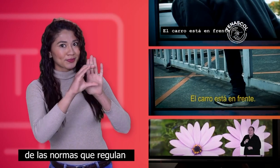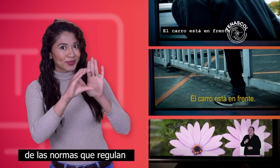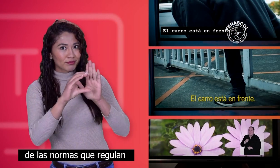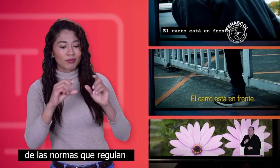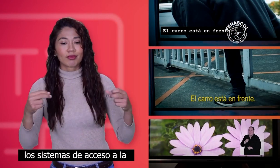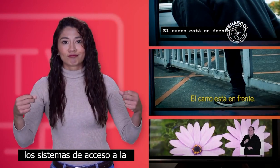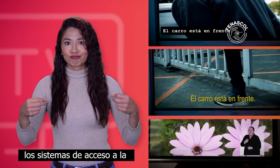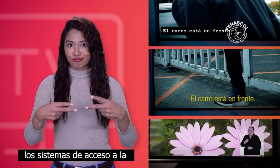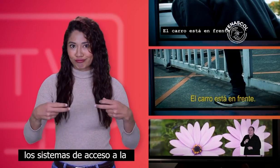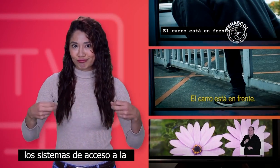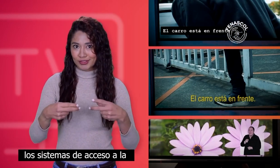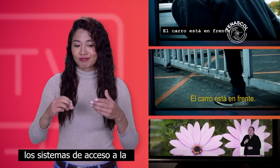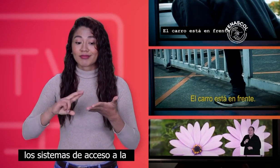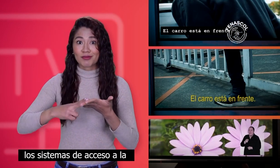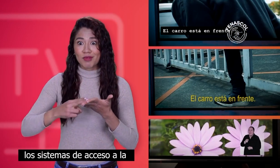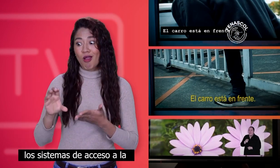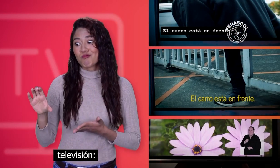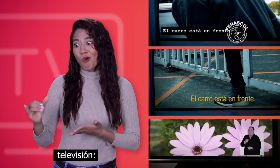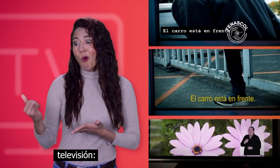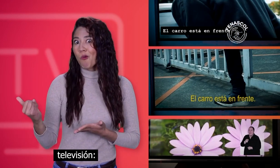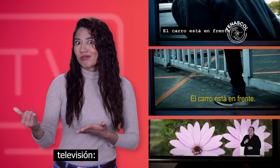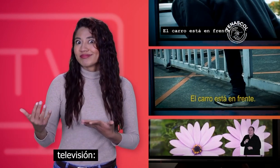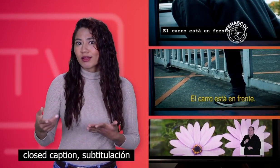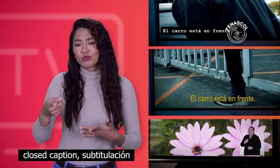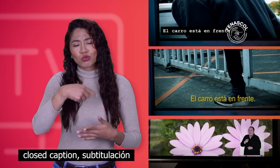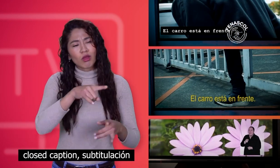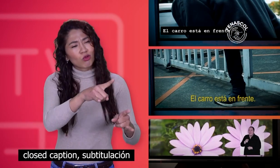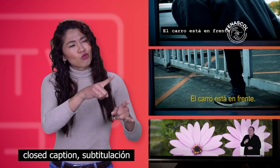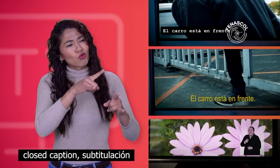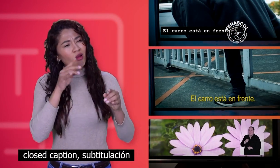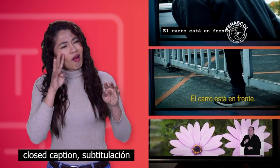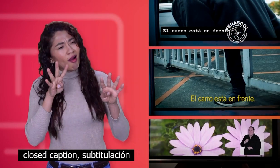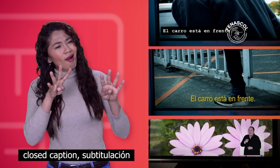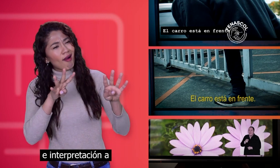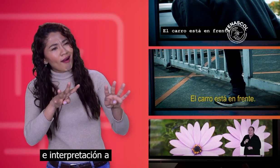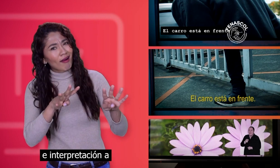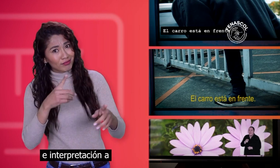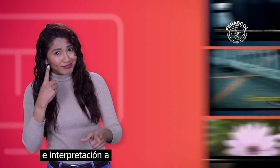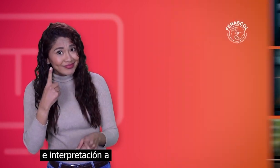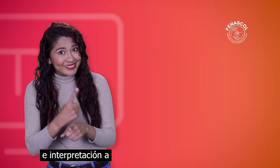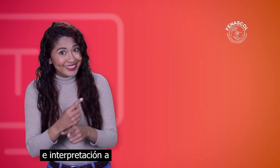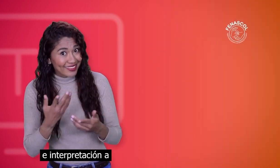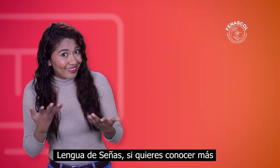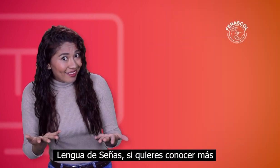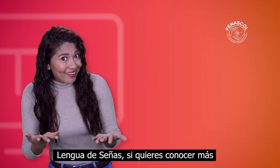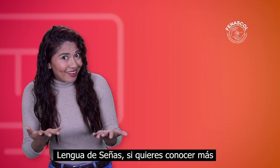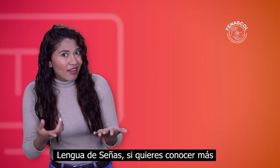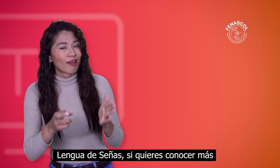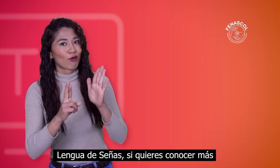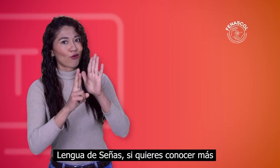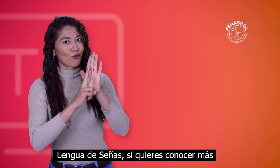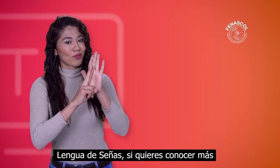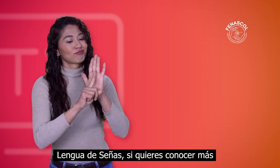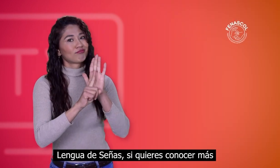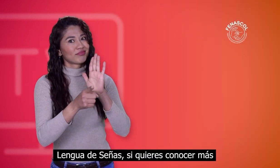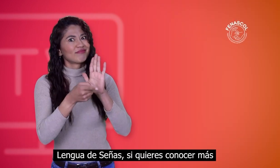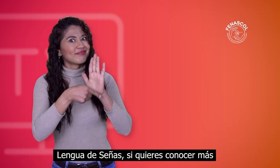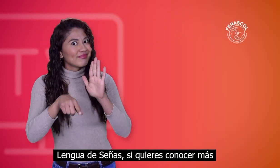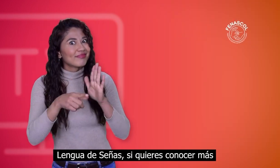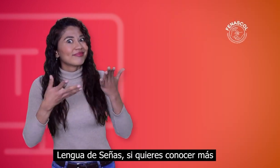que regulan los sistemas de acceso a la televisión, closed caption, subtitulación e interpretación a lengua de señas. Si quieres conocer más